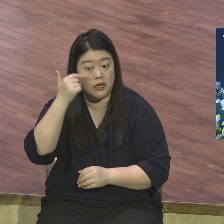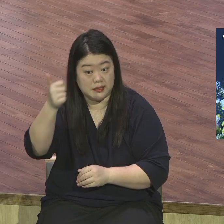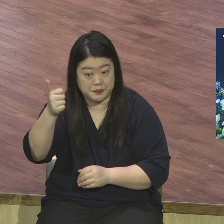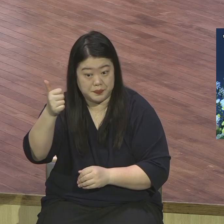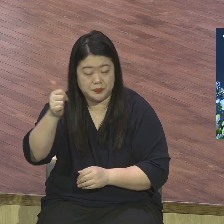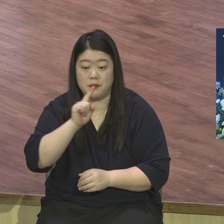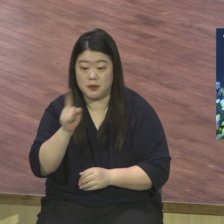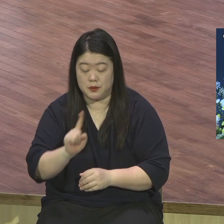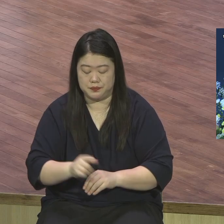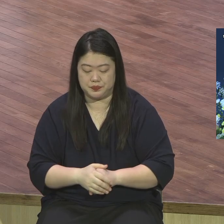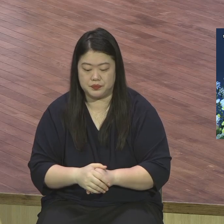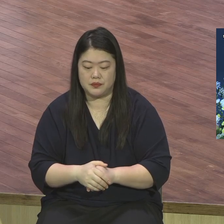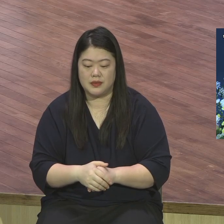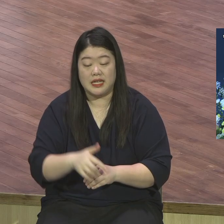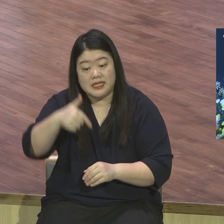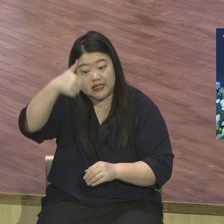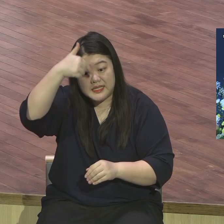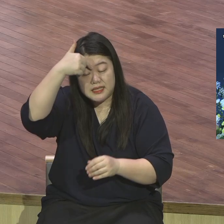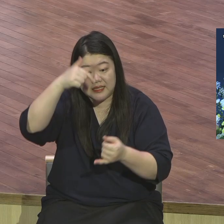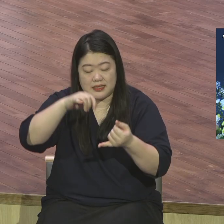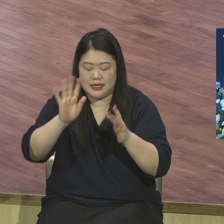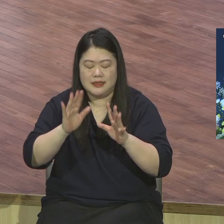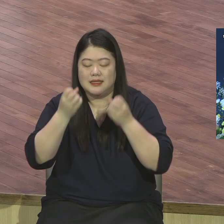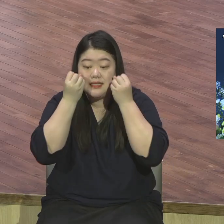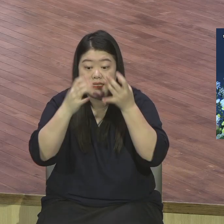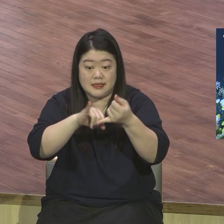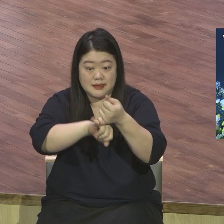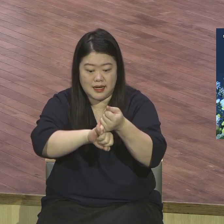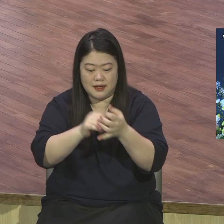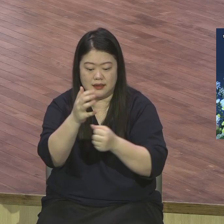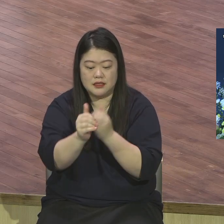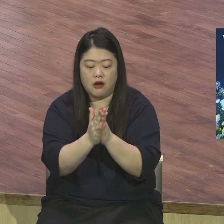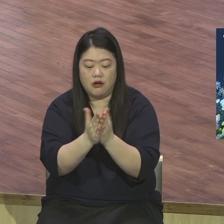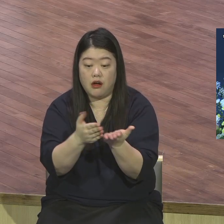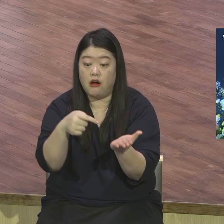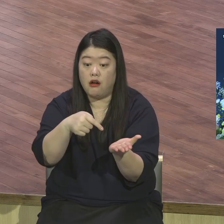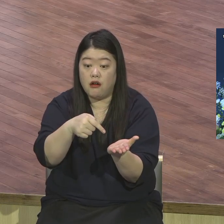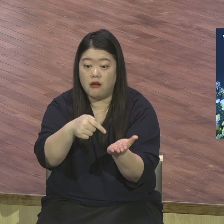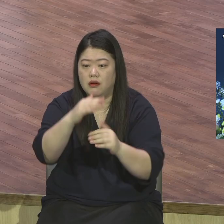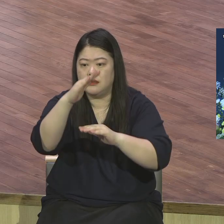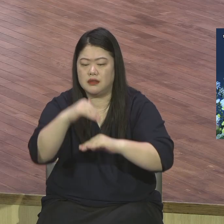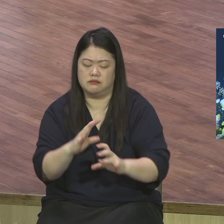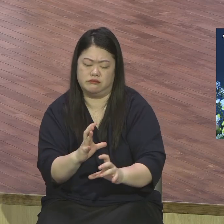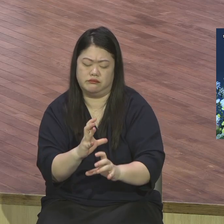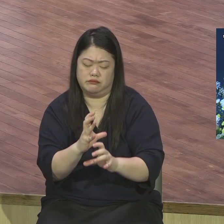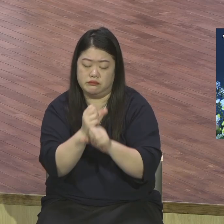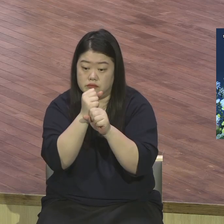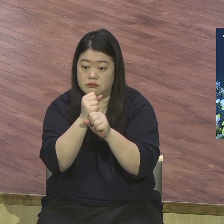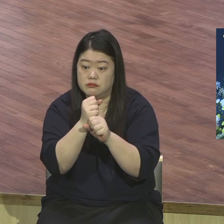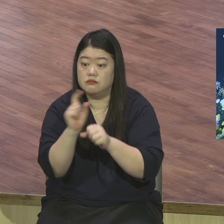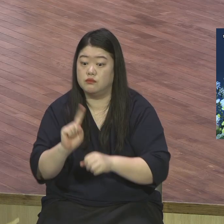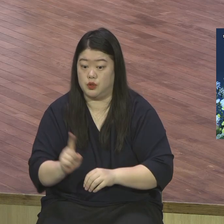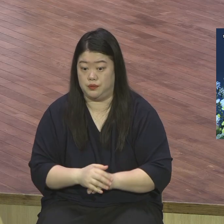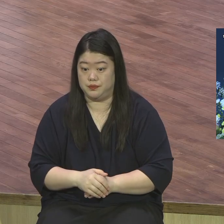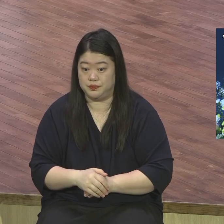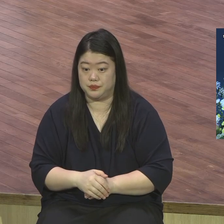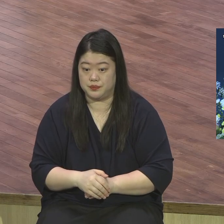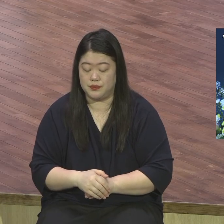메시지 이게 뭐냐 나는 예수님에 대해 출판된 1500권 이상의 책을